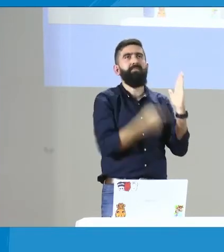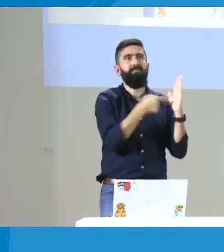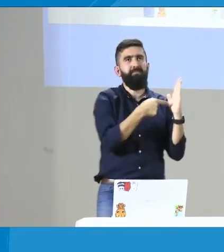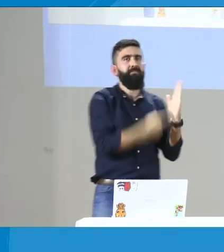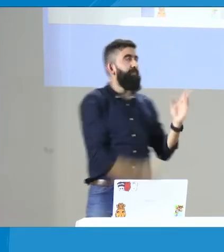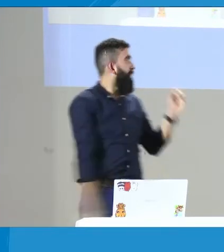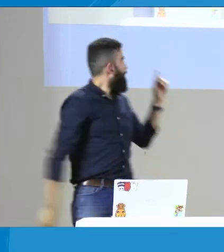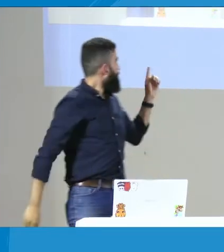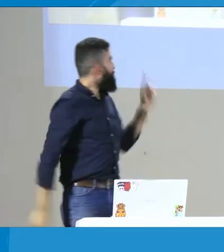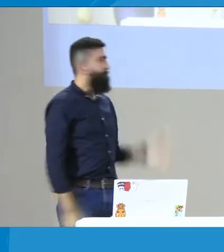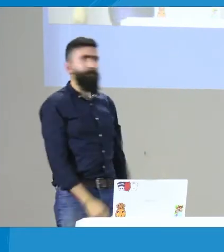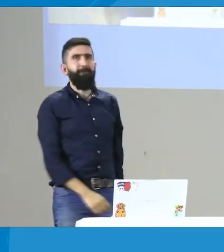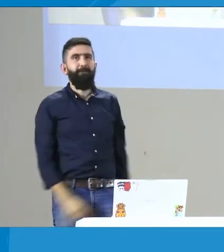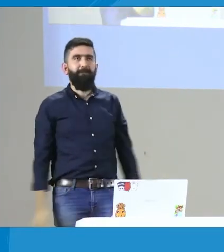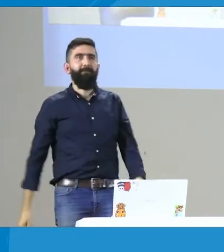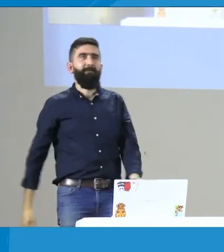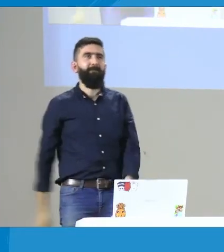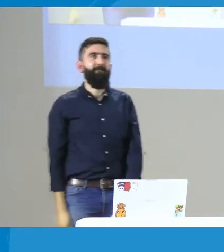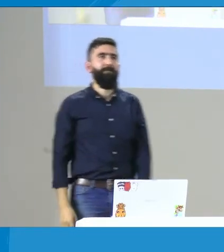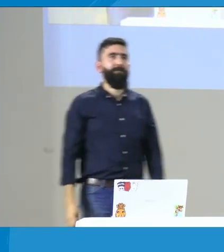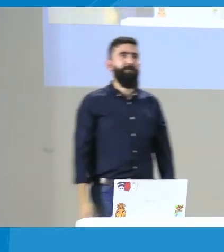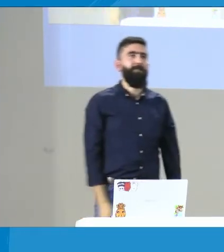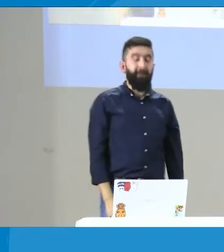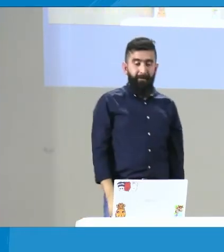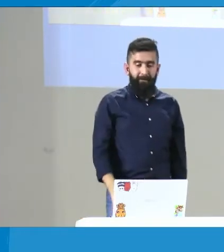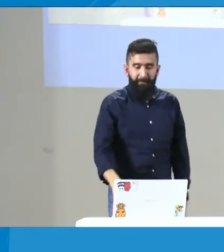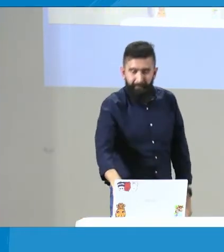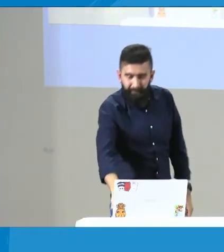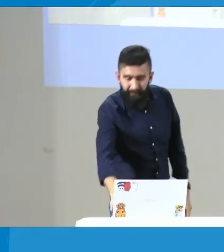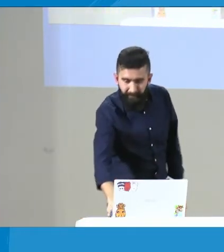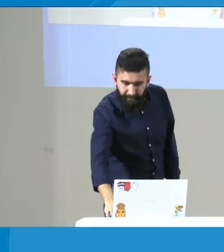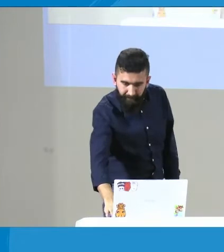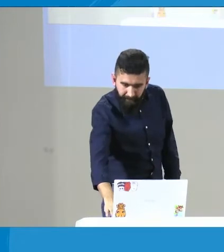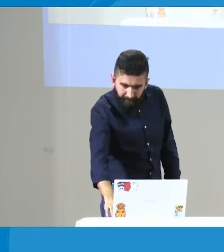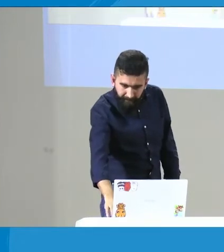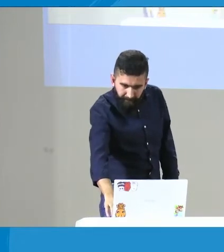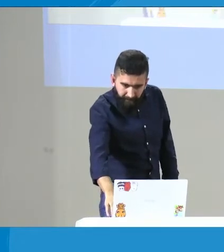masificar para que ustedes como comunidad empiecen a resolver la encuesta que vamos a hablar ahora más adelante.